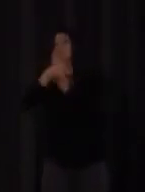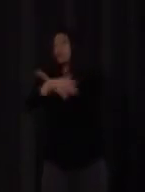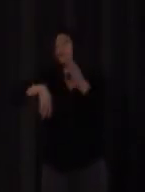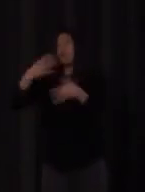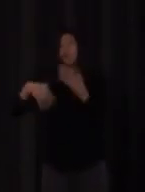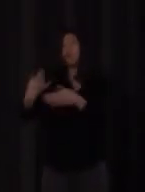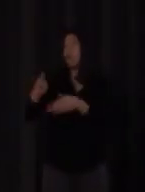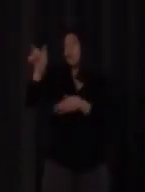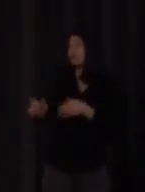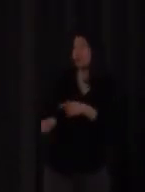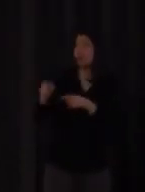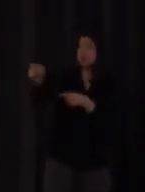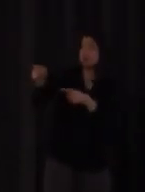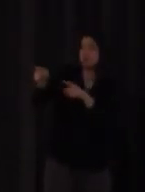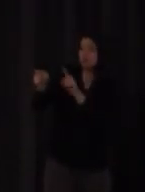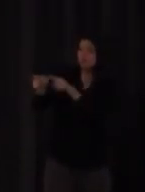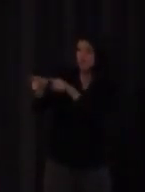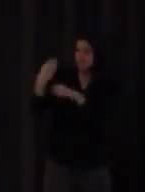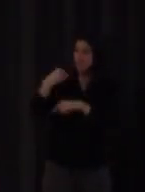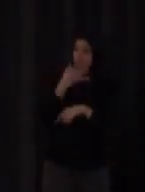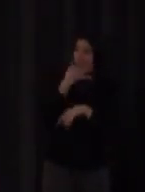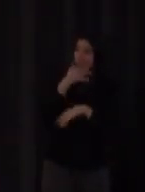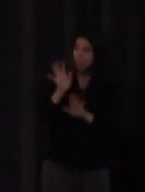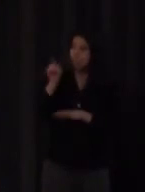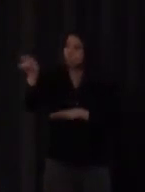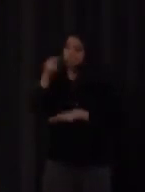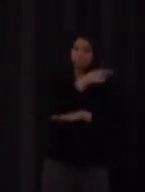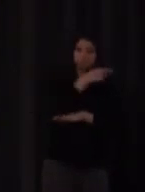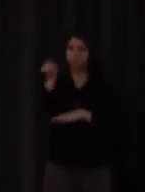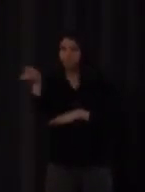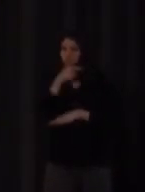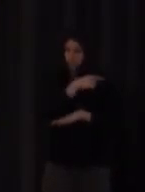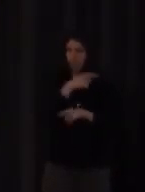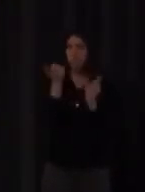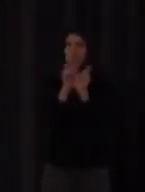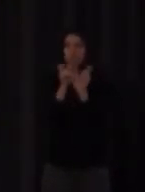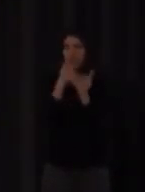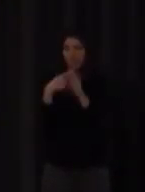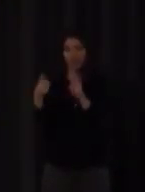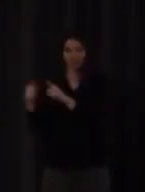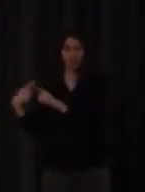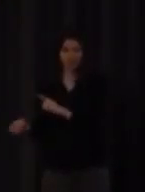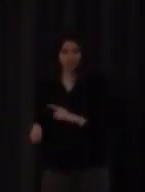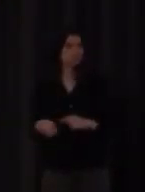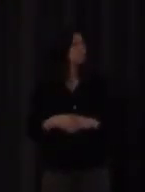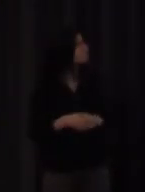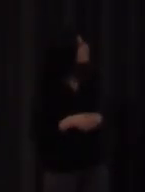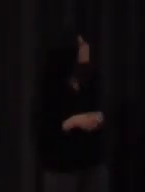con lo cual ese ella ya va a una referencia morfológica distinta ¿vale? bien